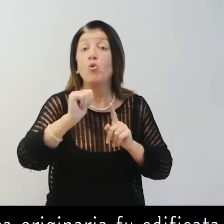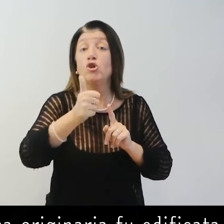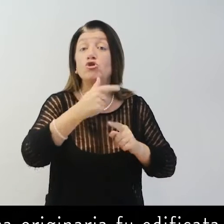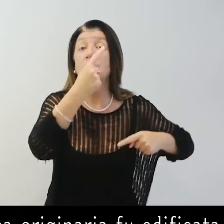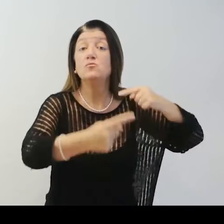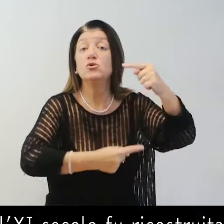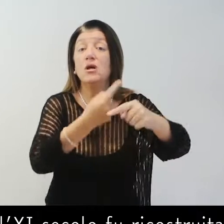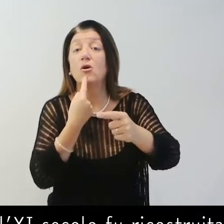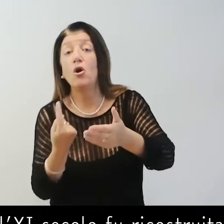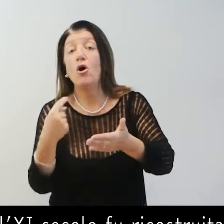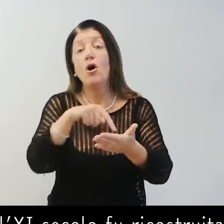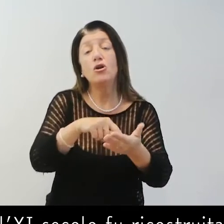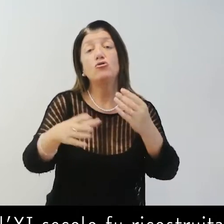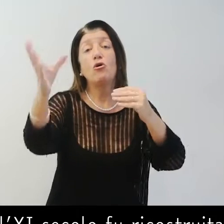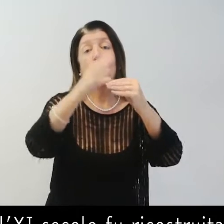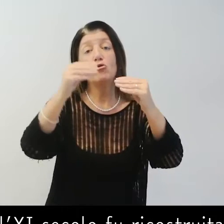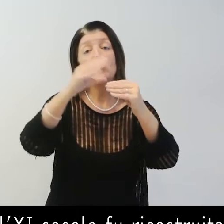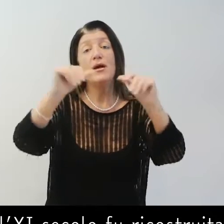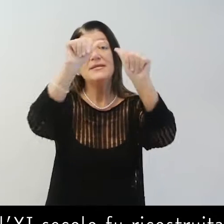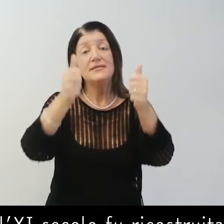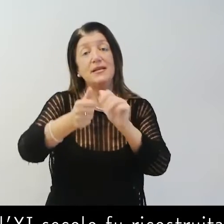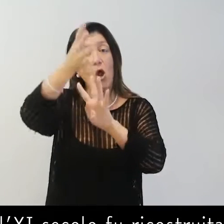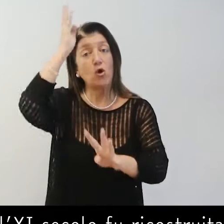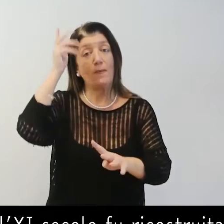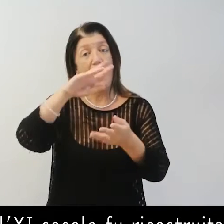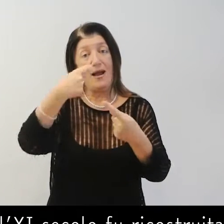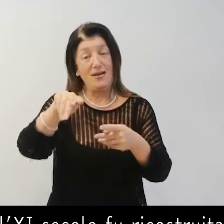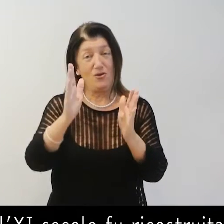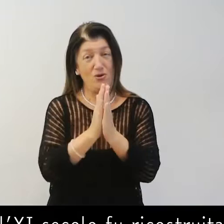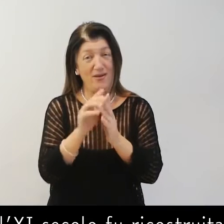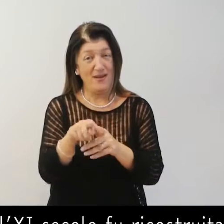Nell'undicesimo secolo fu ricostruita in stile romanico.